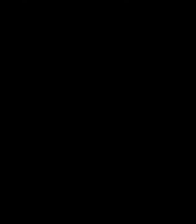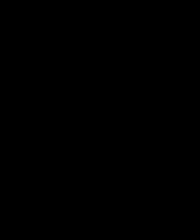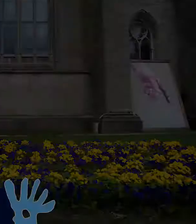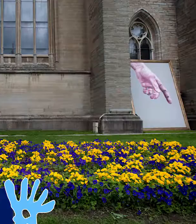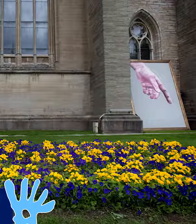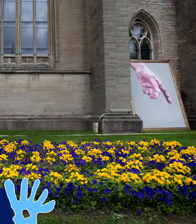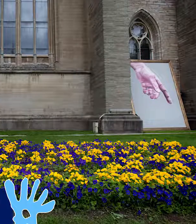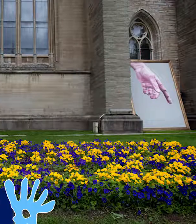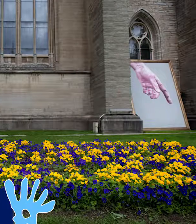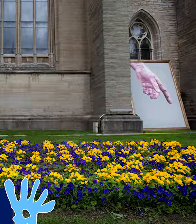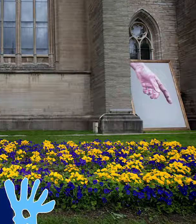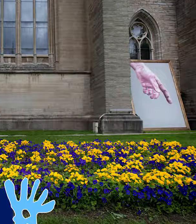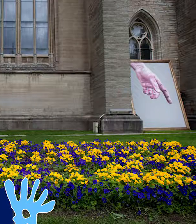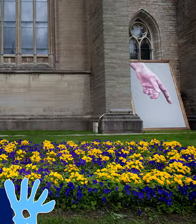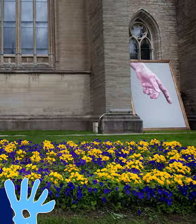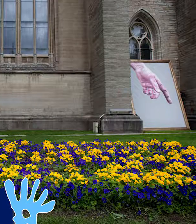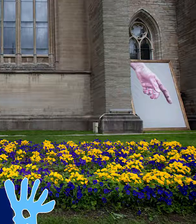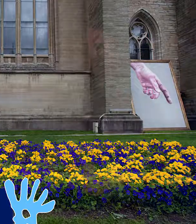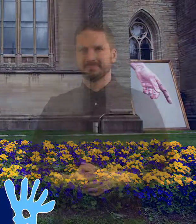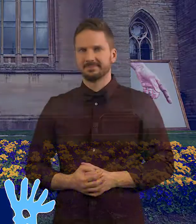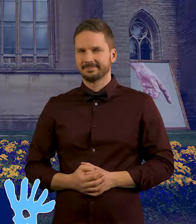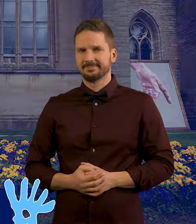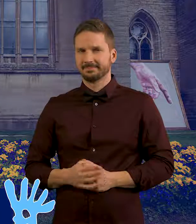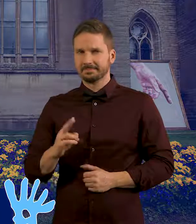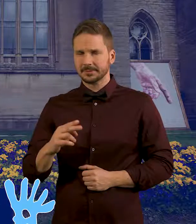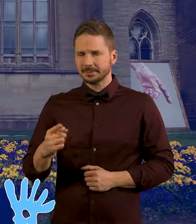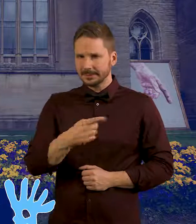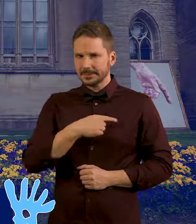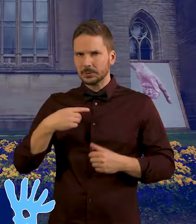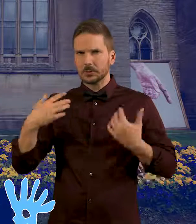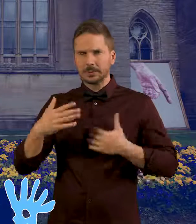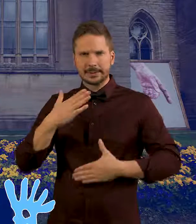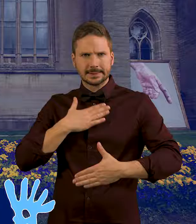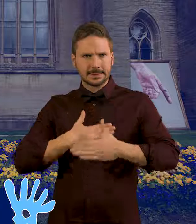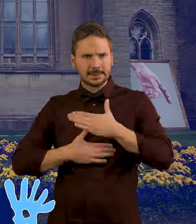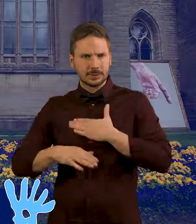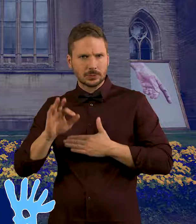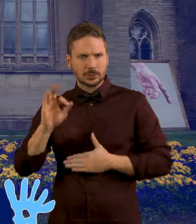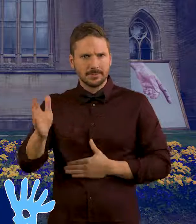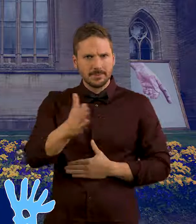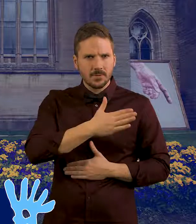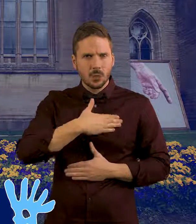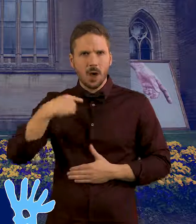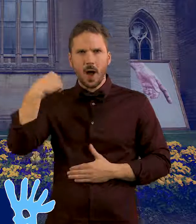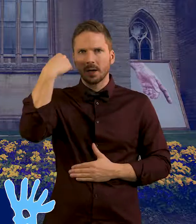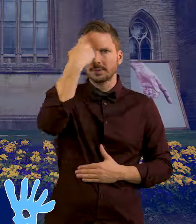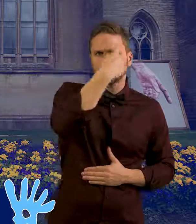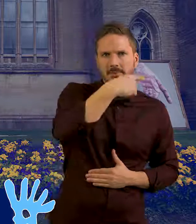Vi är alla intresserade av andras ansikten eller kroppsdelar, det som väcker attraktion eller